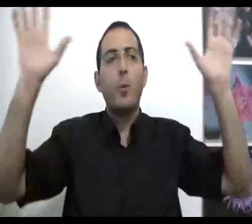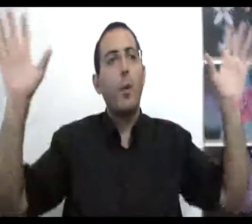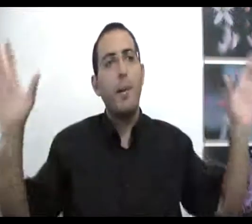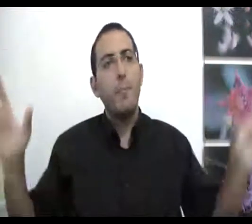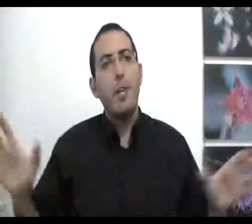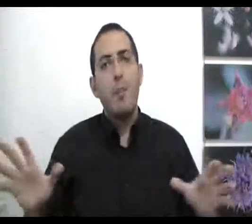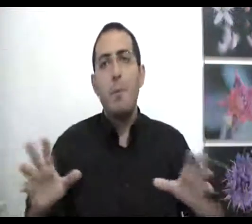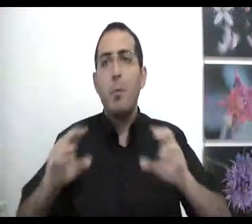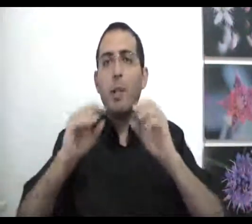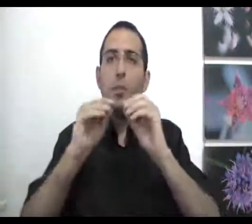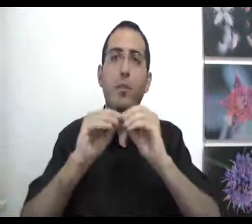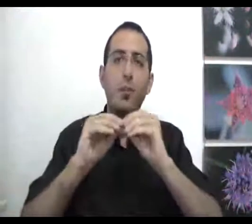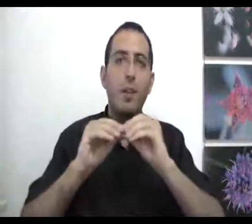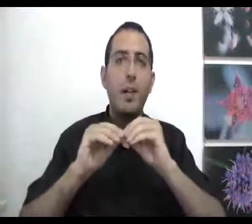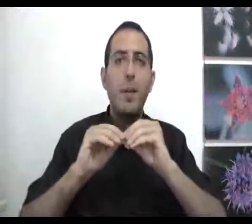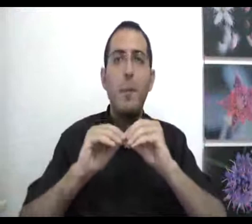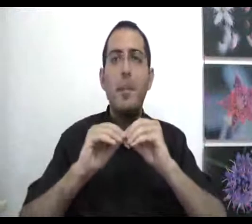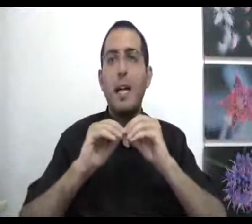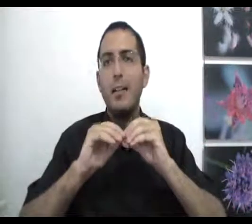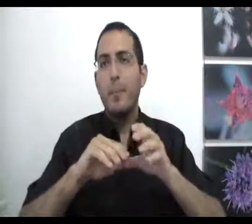כולם במהותם בסופו של דבר הם מתאחדים